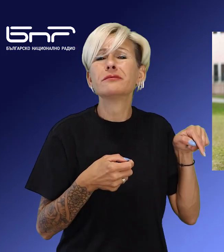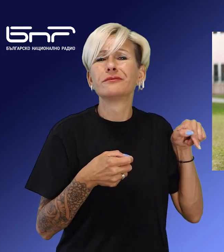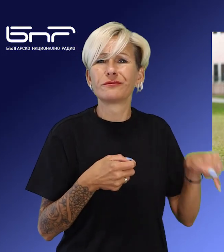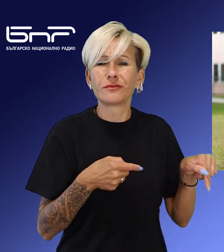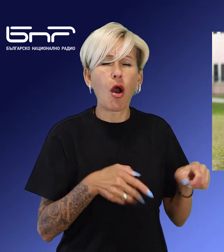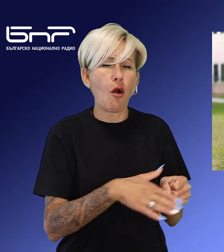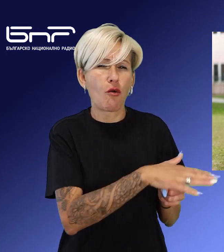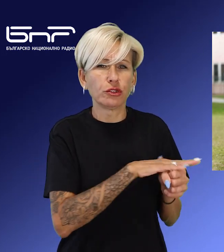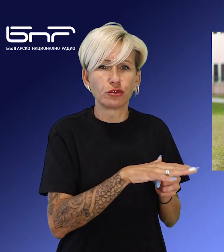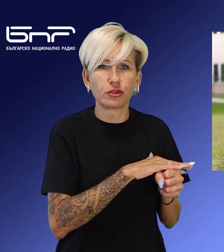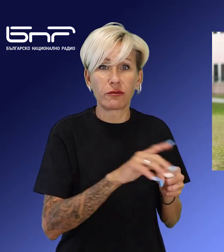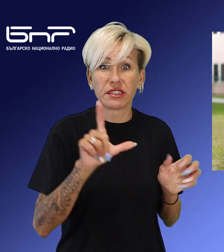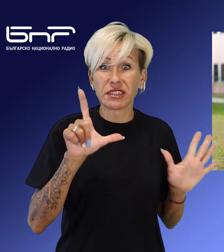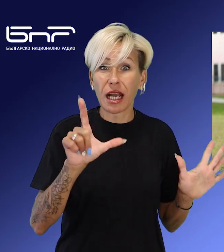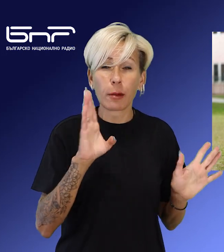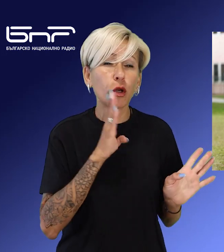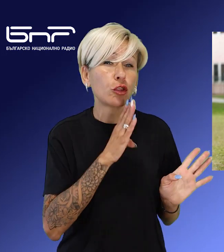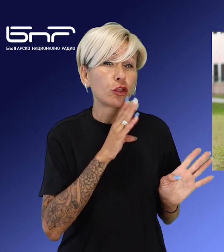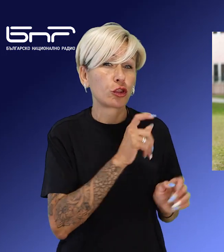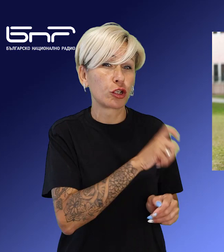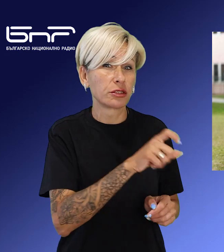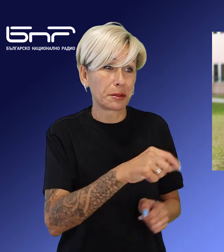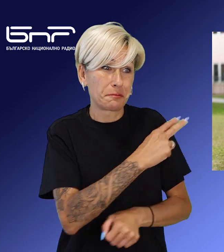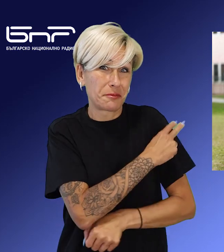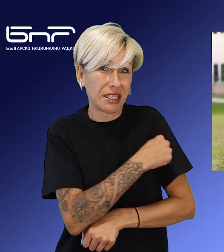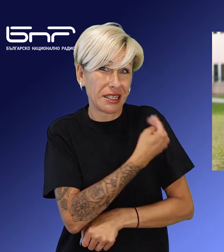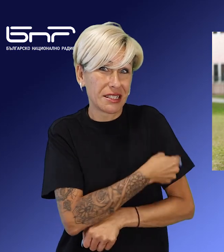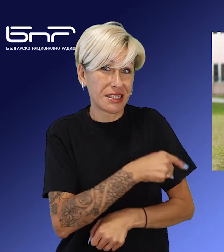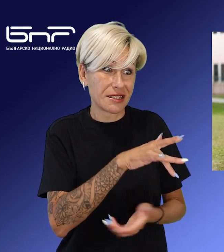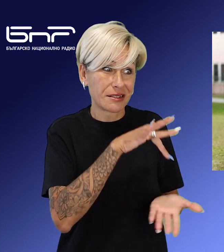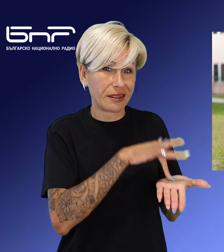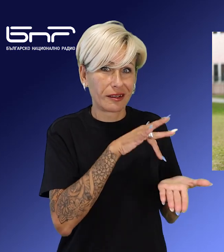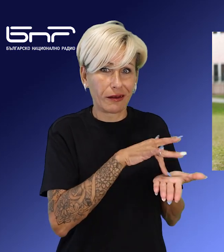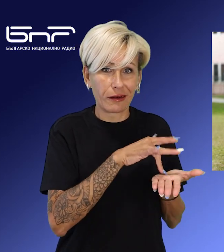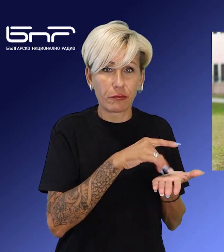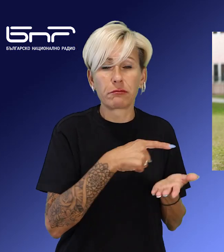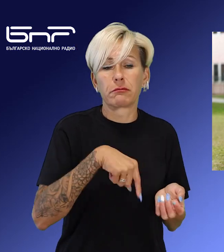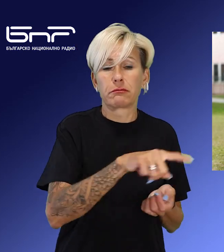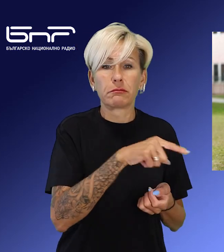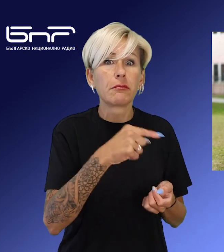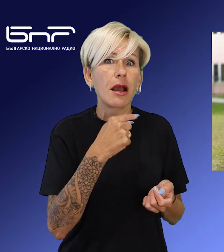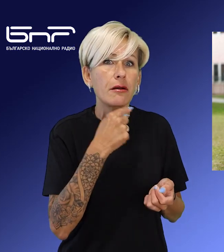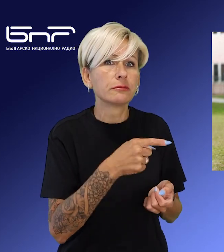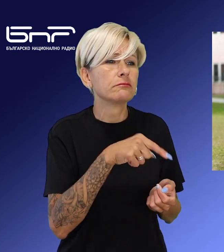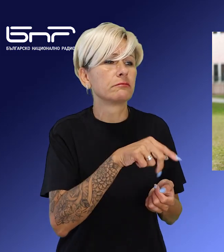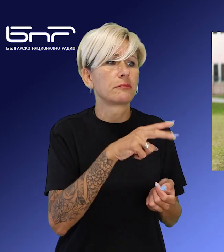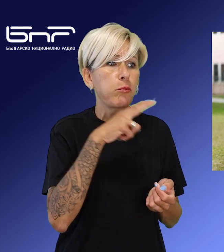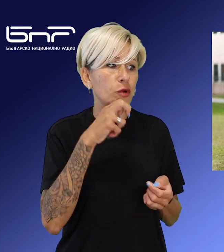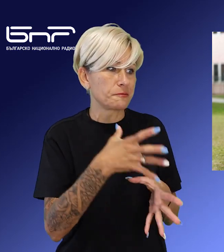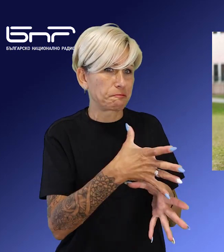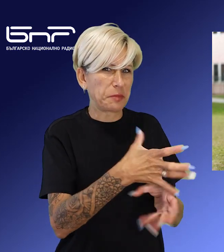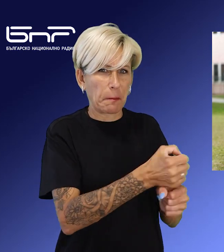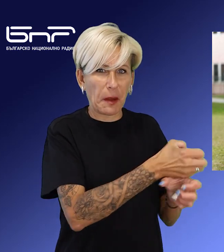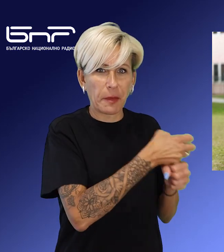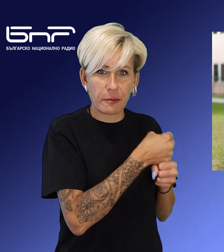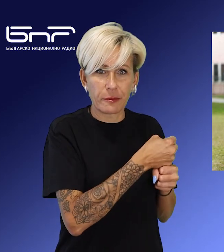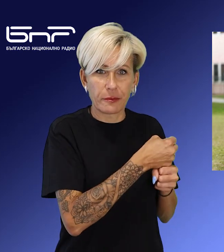е ефективно създаден медицински център. Специализираната акция на економическа полиция е проведена в понеделник, в Пловдив и в